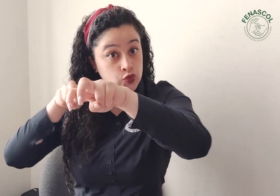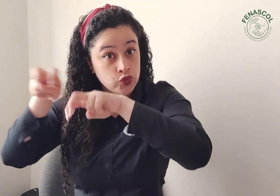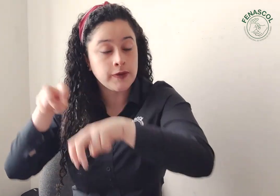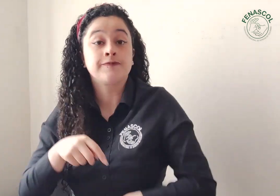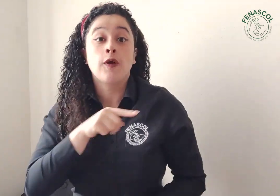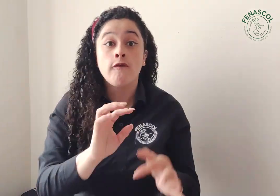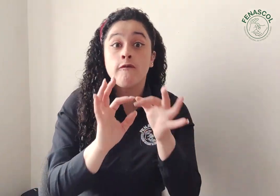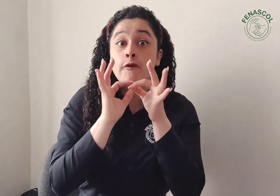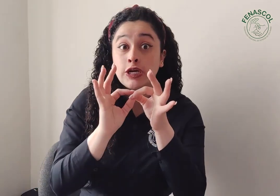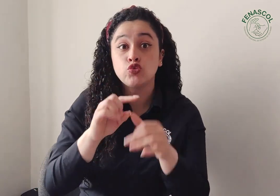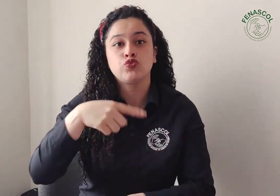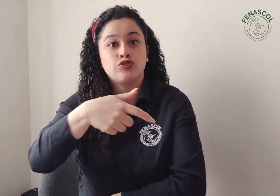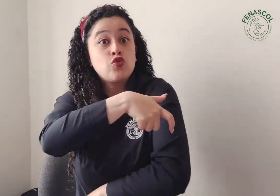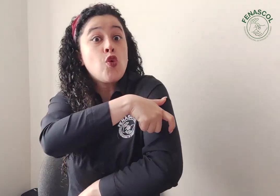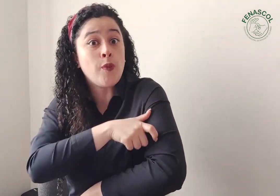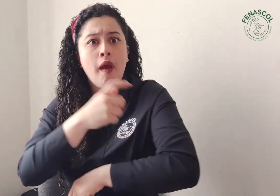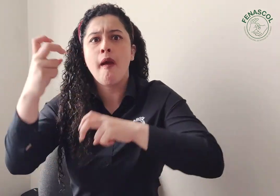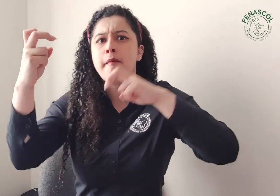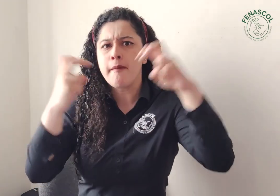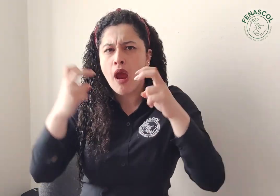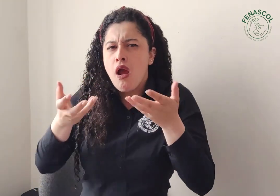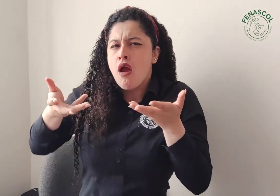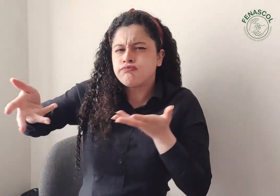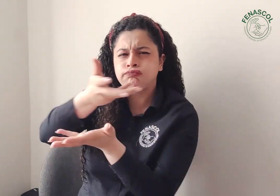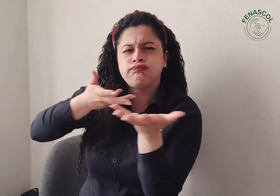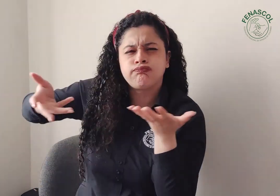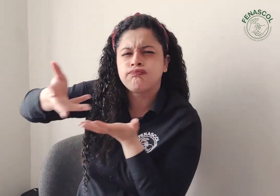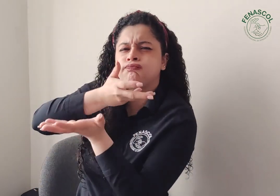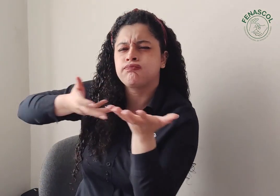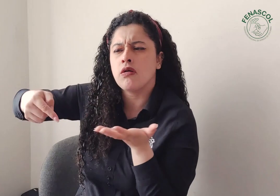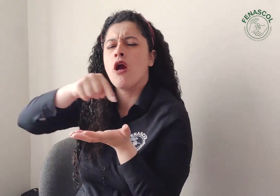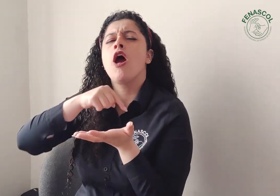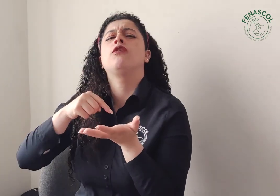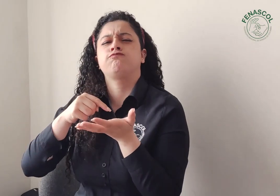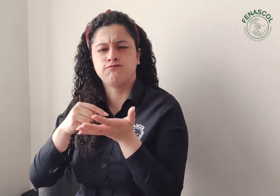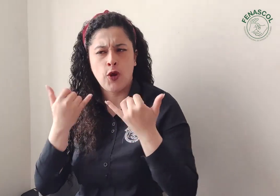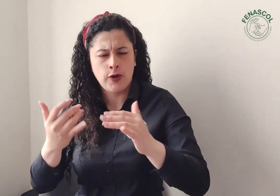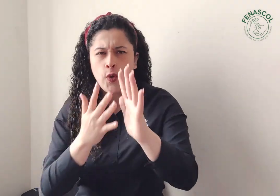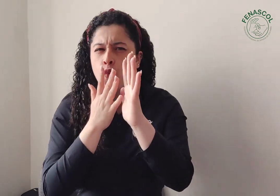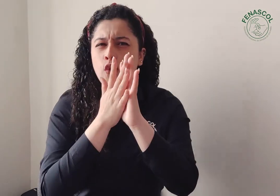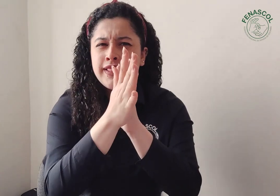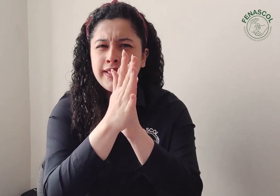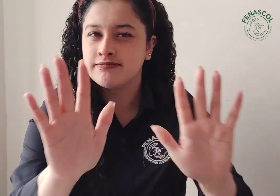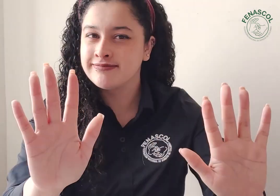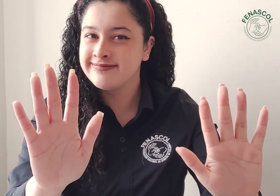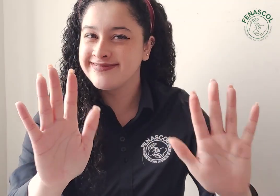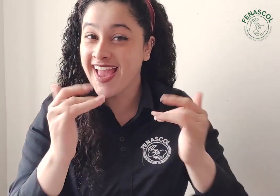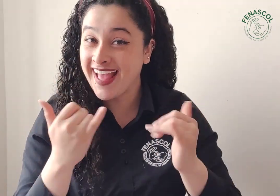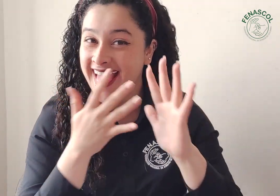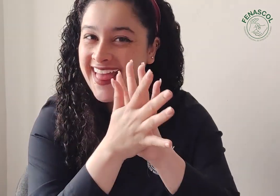de Seguridad Vial y el Comité Encargado. Te vamos a contar qué sucedió en esa reunión, pero ahora no. La